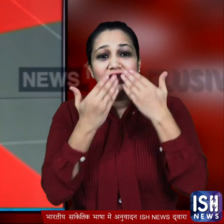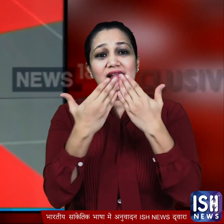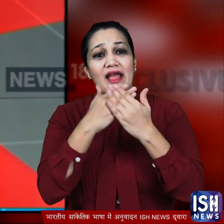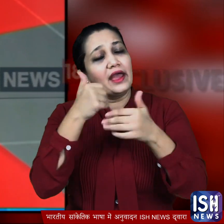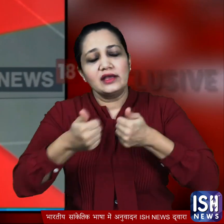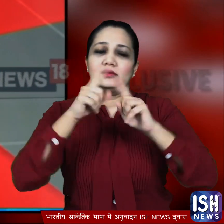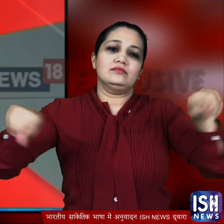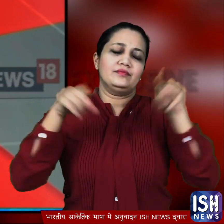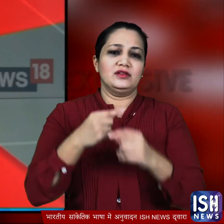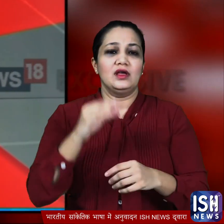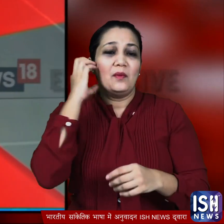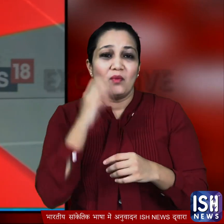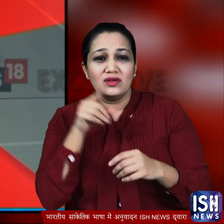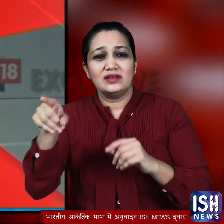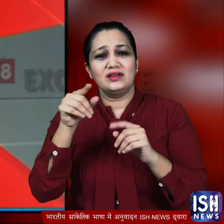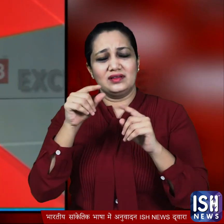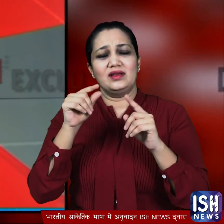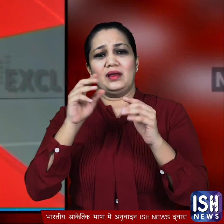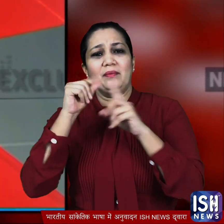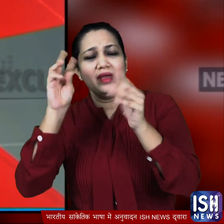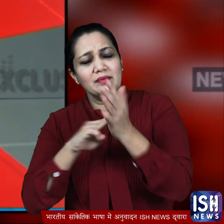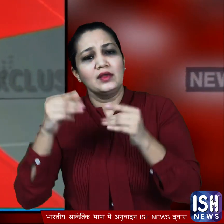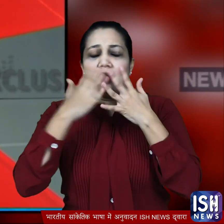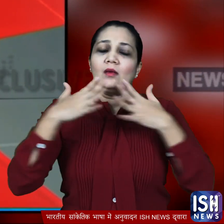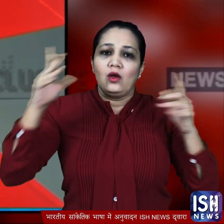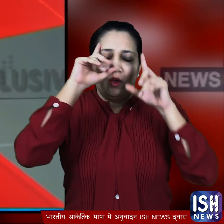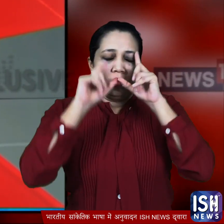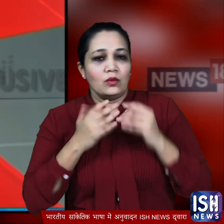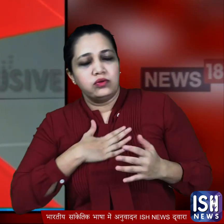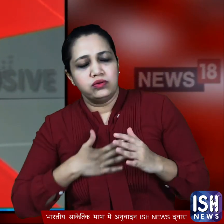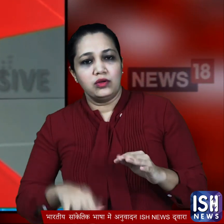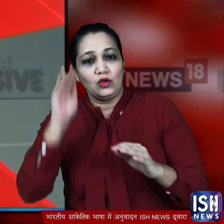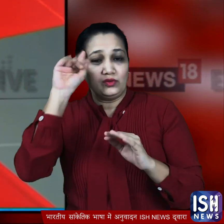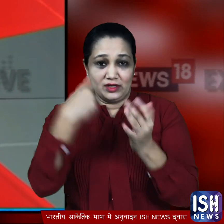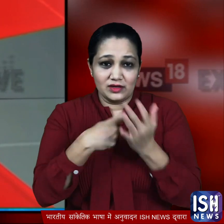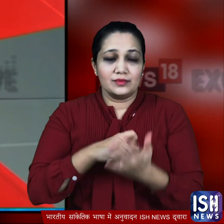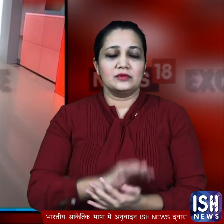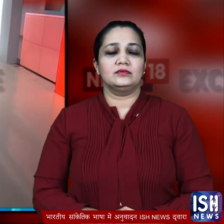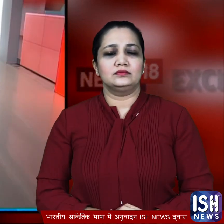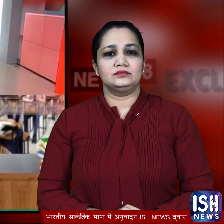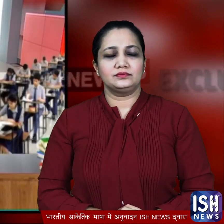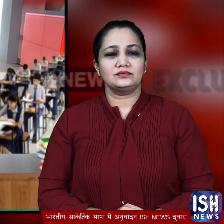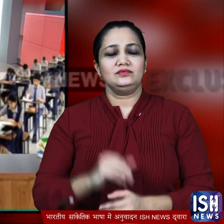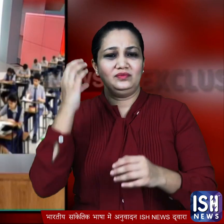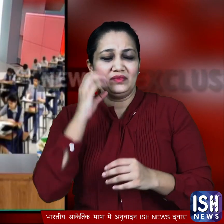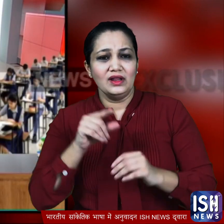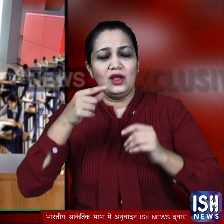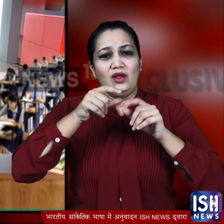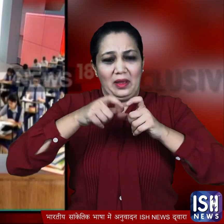संकट के बीच प्रधान मंतरी ने चात्रों को ये बड़ी सौगात दी न्यूजेचीन के मिताब सिना की रिपॉर्ट है कि प्रधान मंतरी की अध्यक्षता में हुई एम